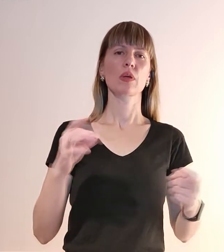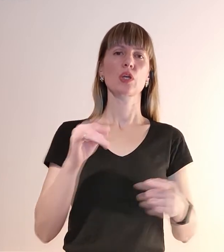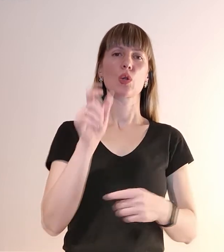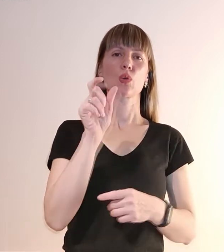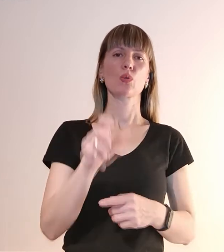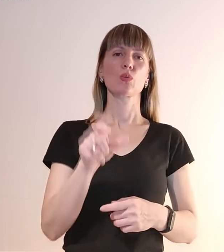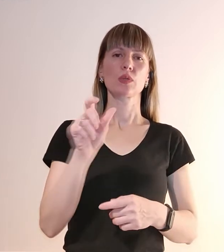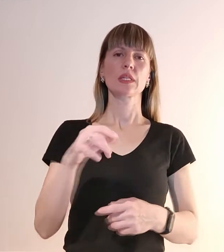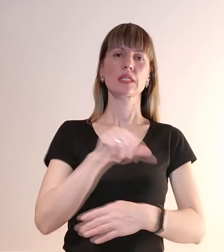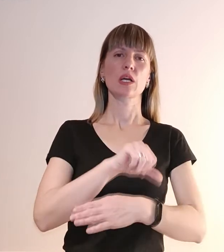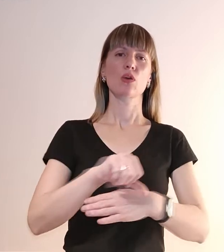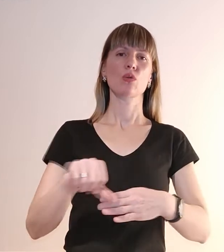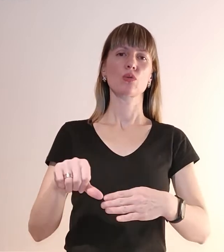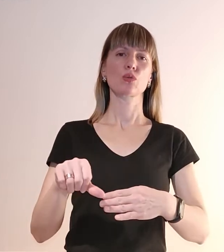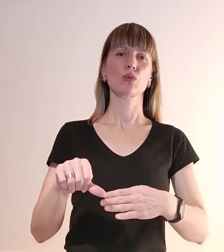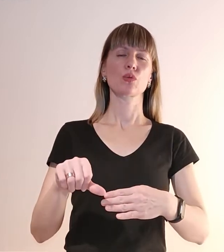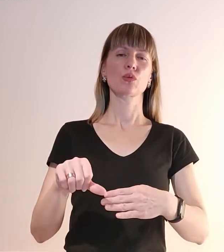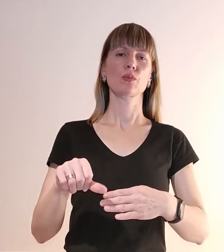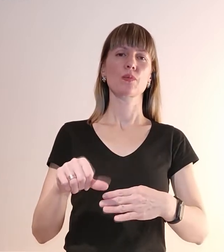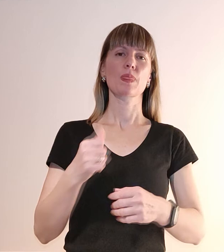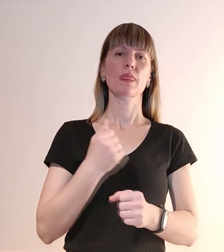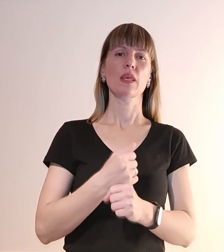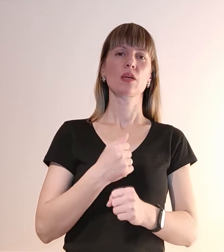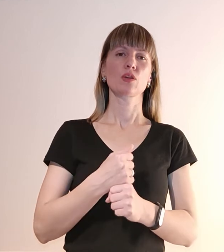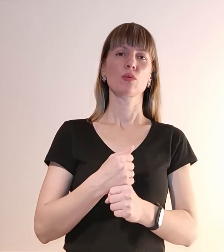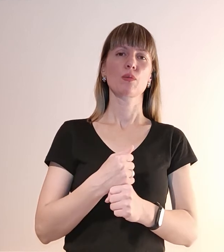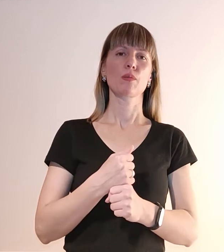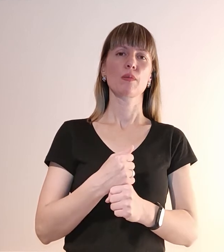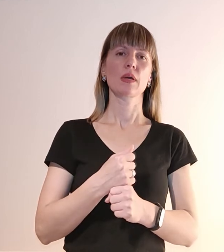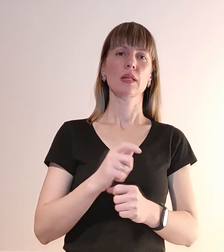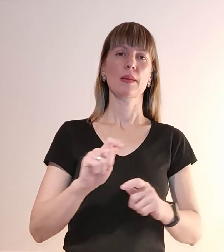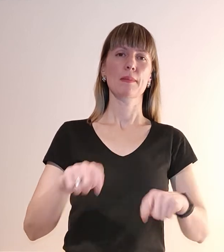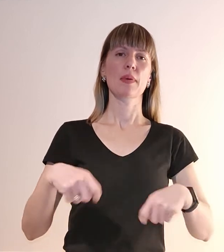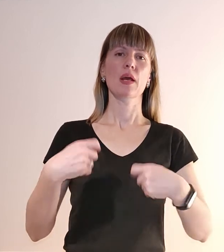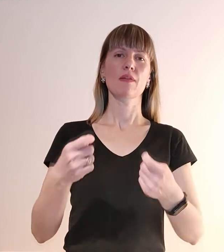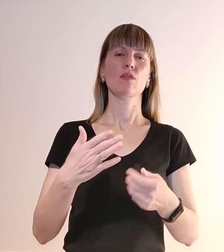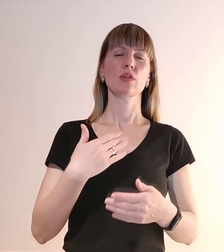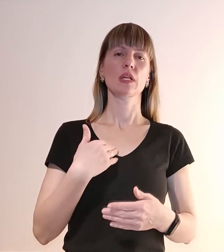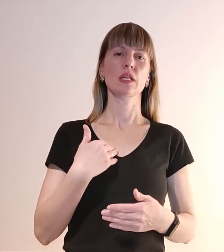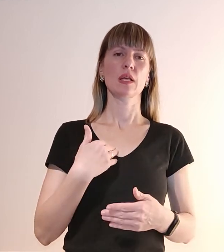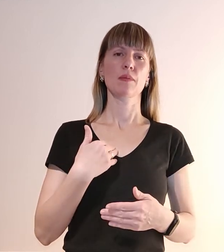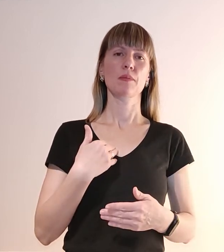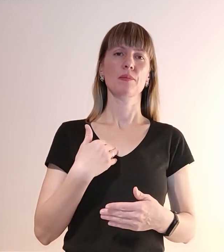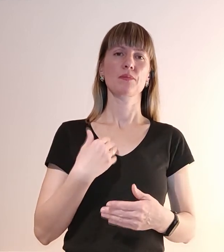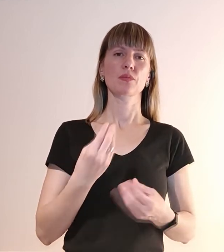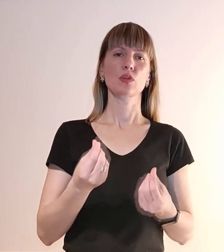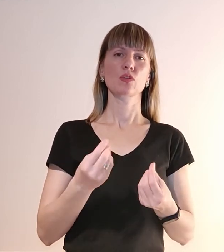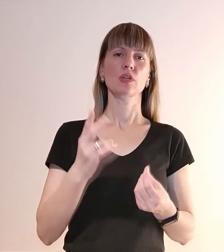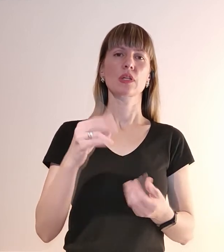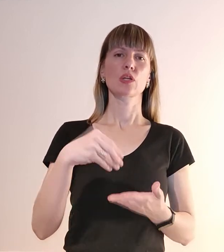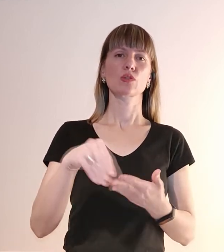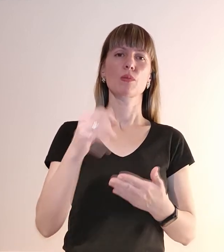кордоном робили переводи нам грошей на матеріальні.